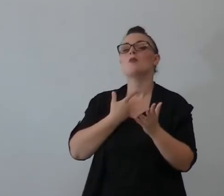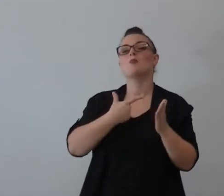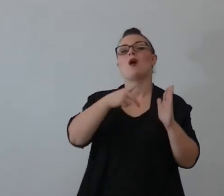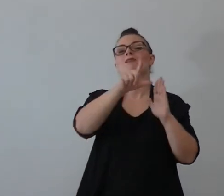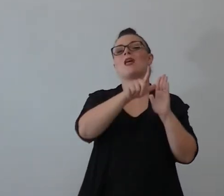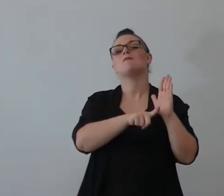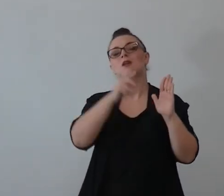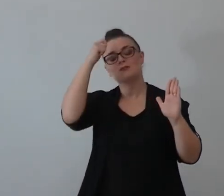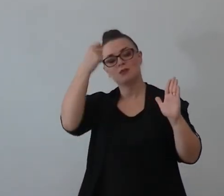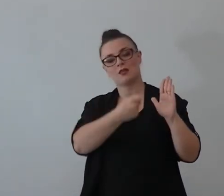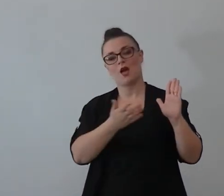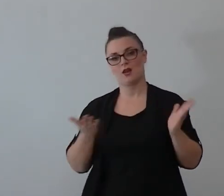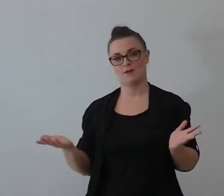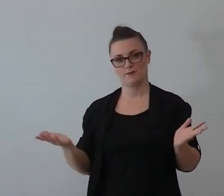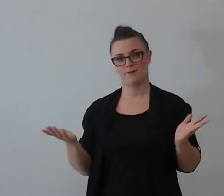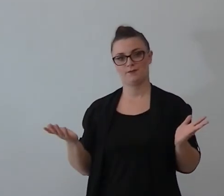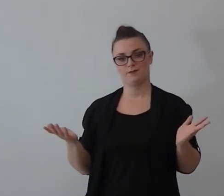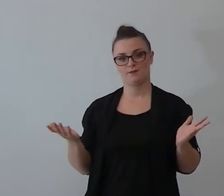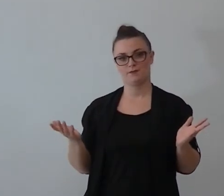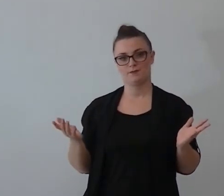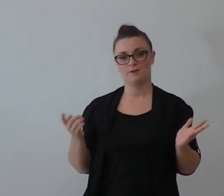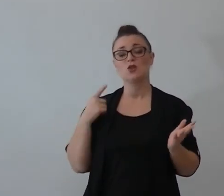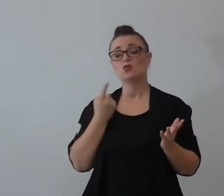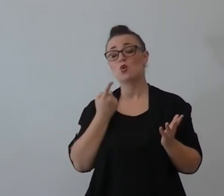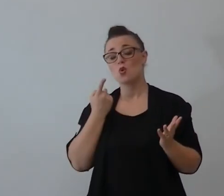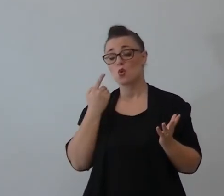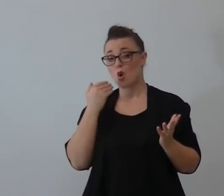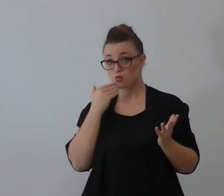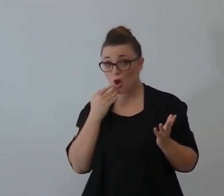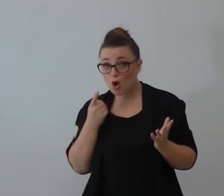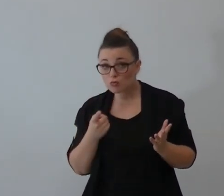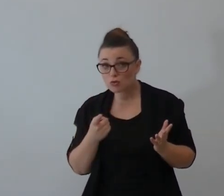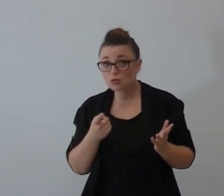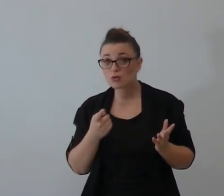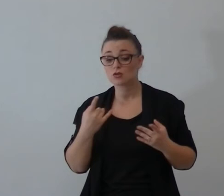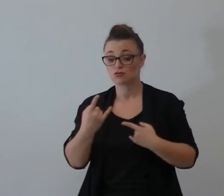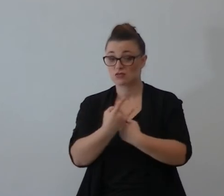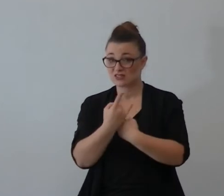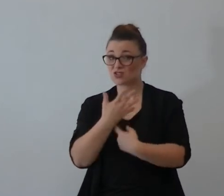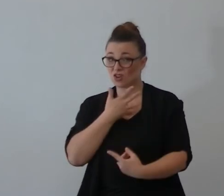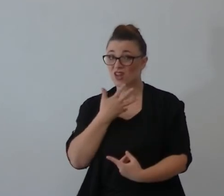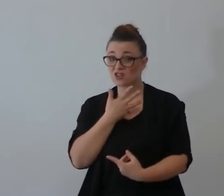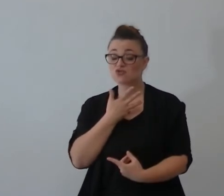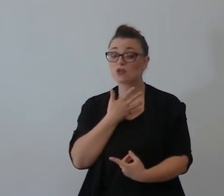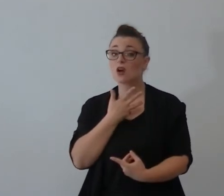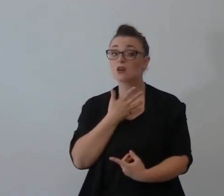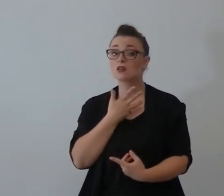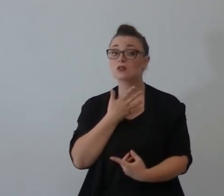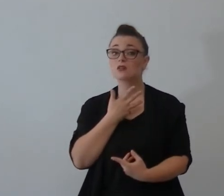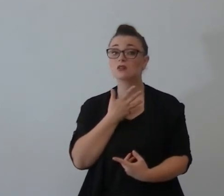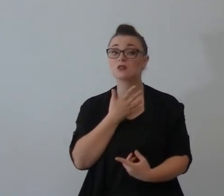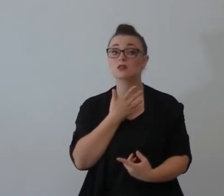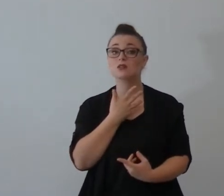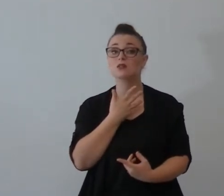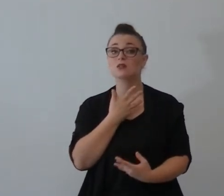se tu sei un uomo che sei sotto tensione o sotto spinta